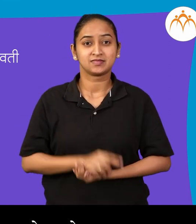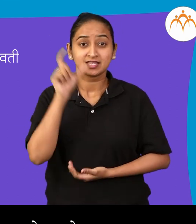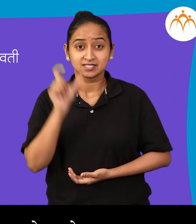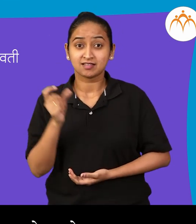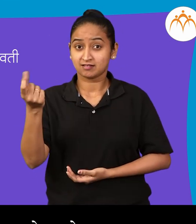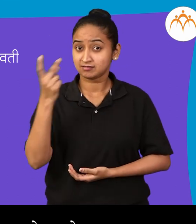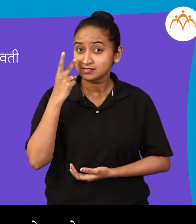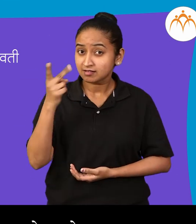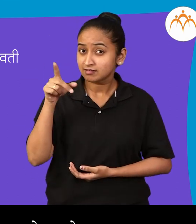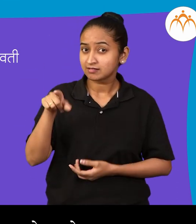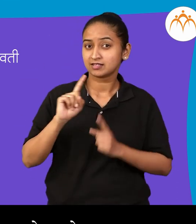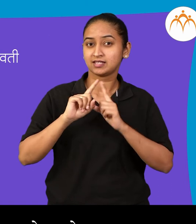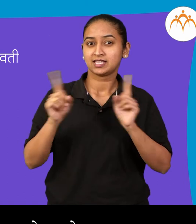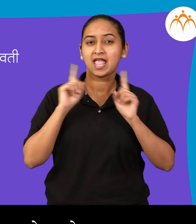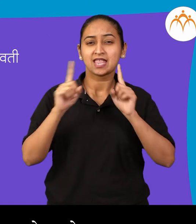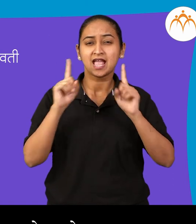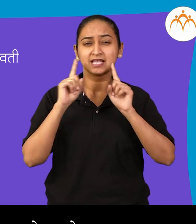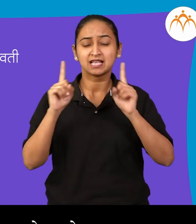सर्वाननी आरडा ओरडा केला